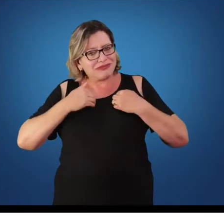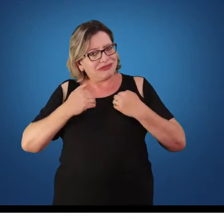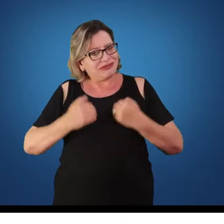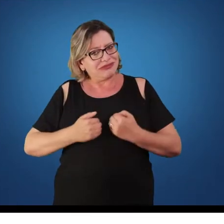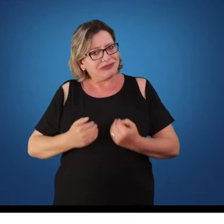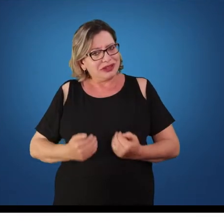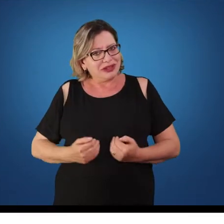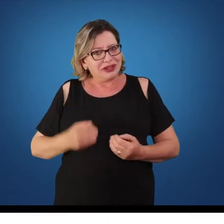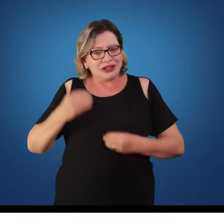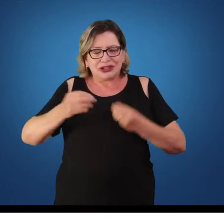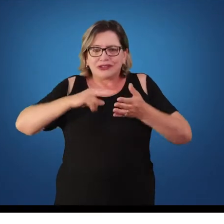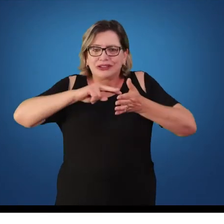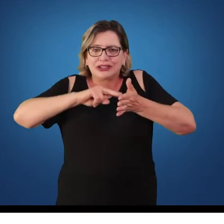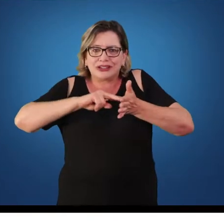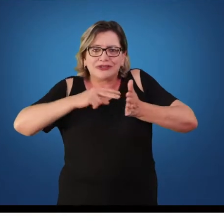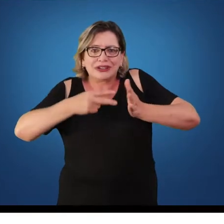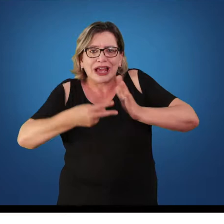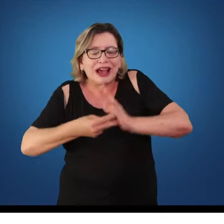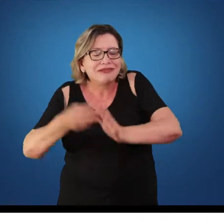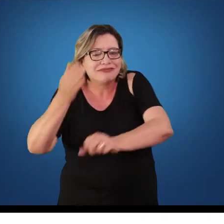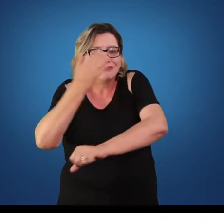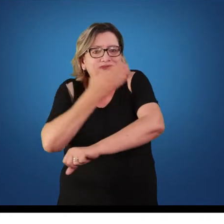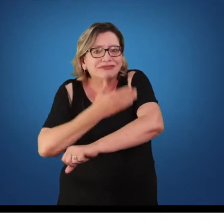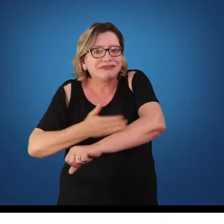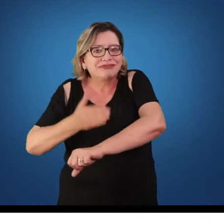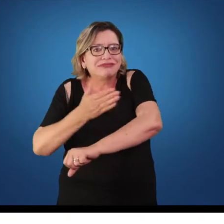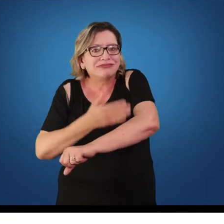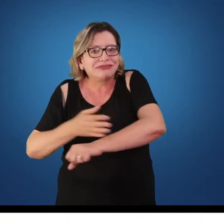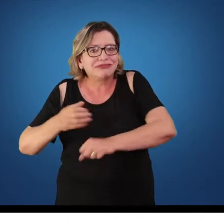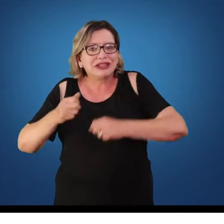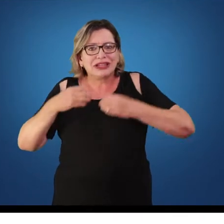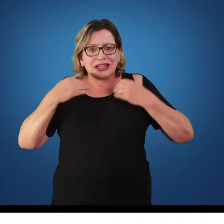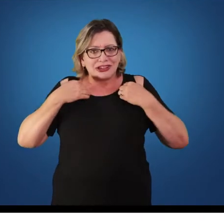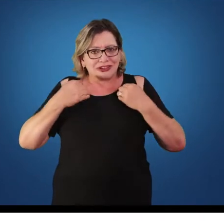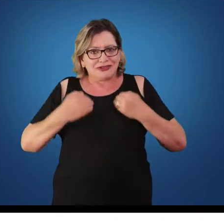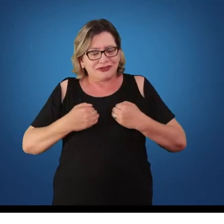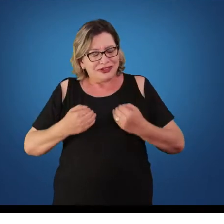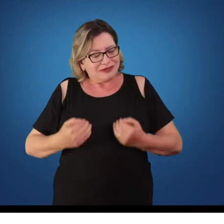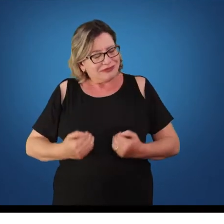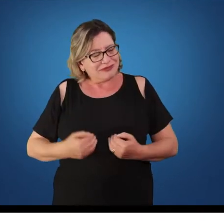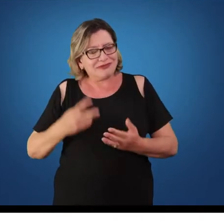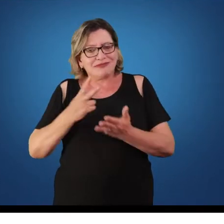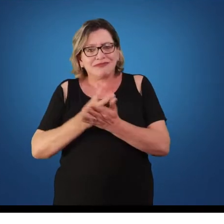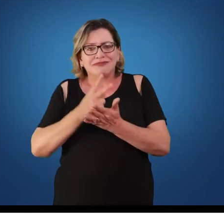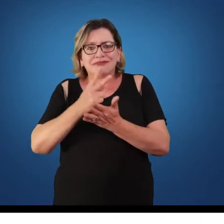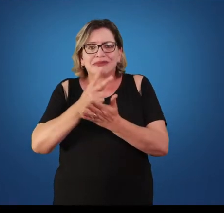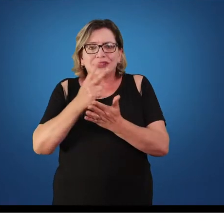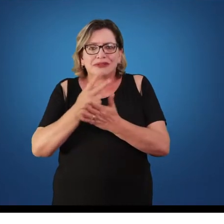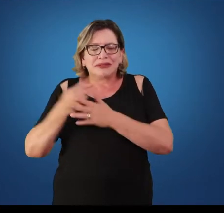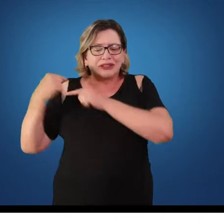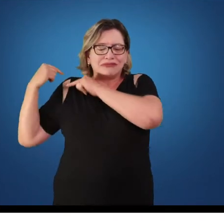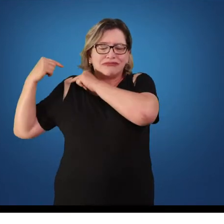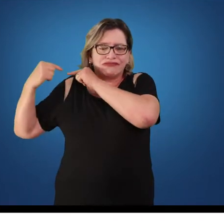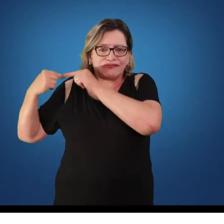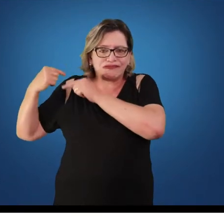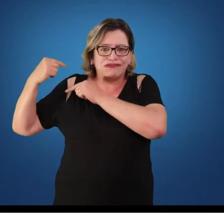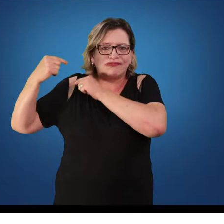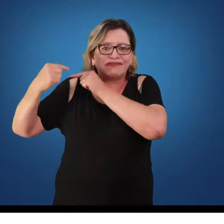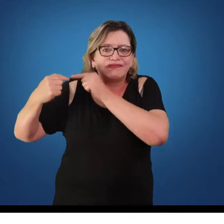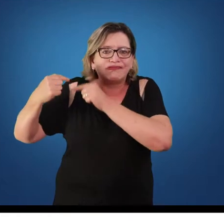como sinônimo da prática de atividade física e exercício físico e ao longo de toda a nossa história ela